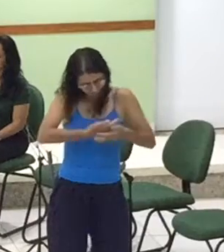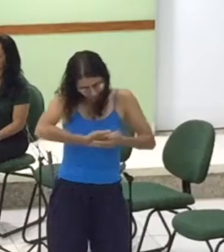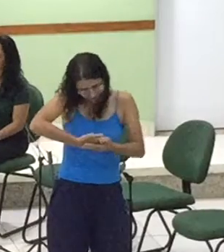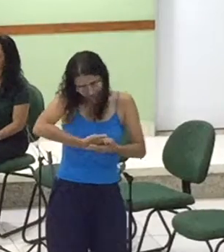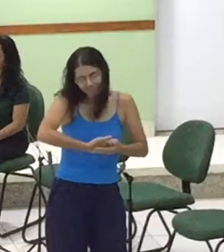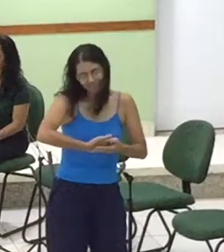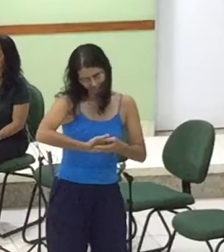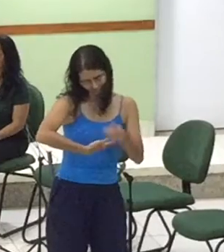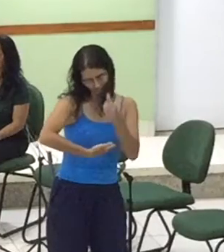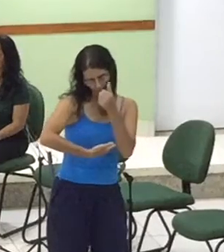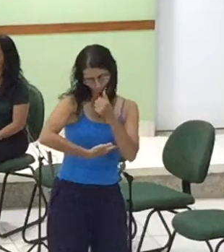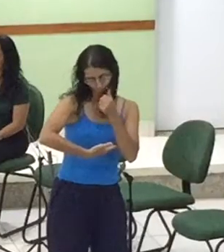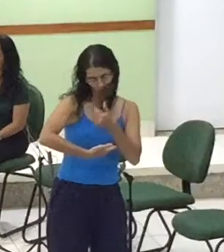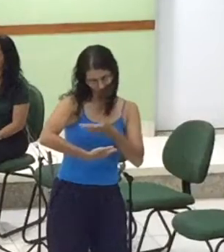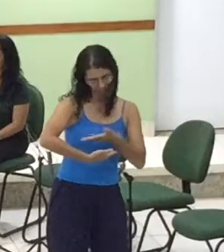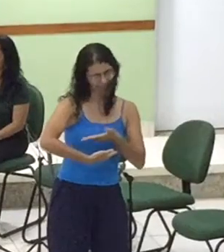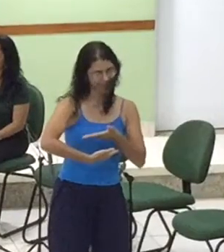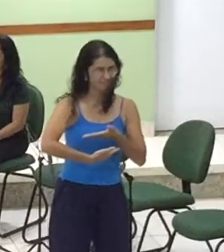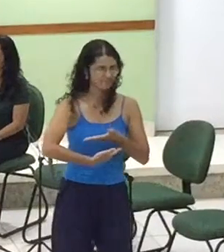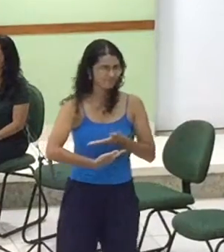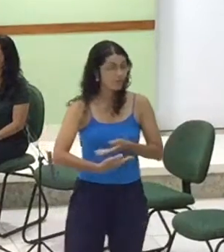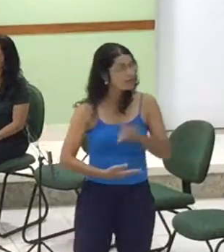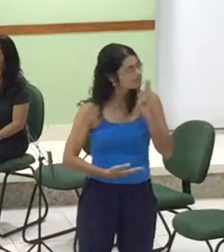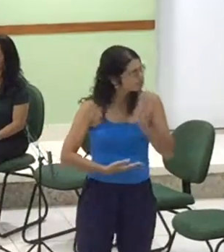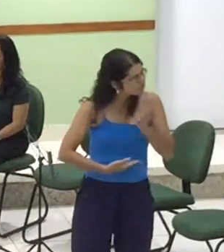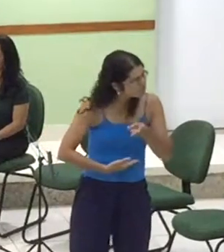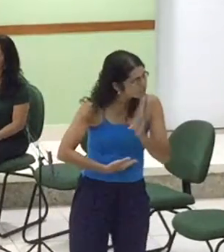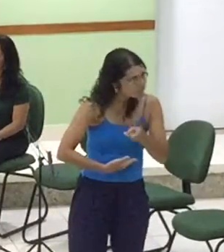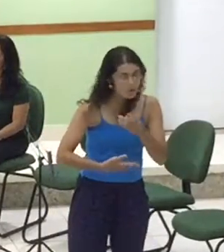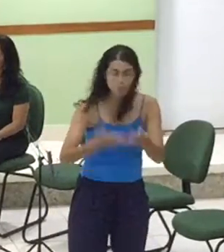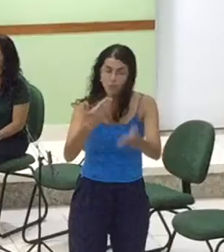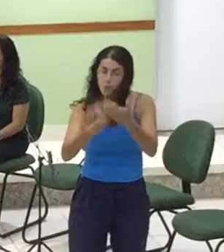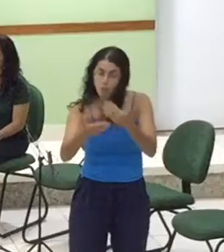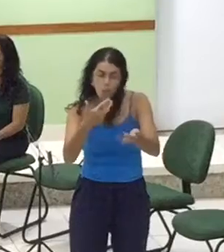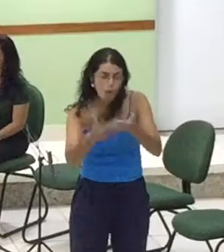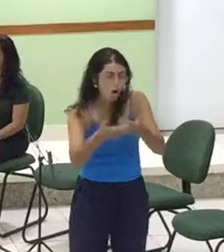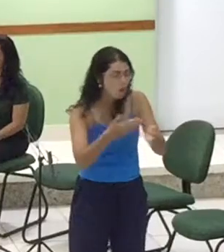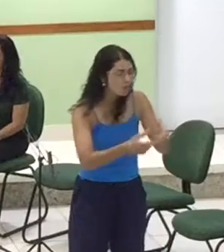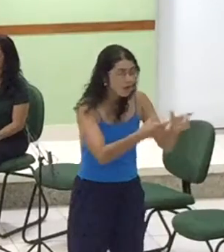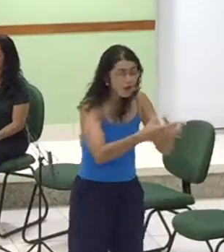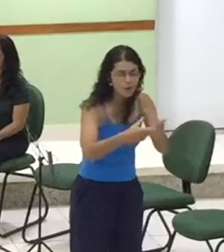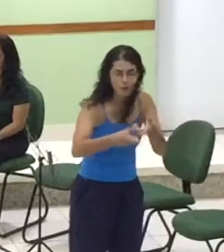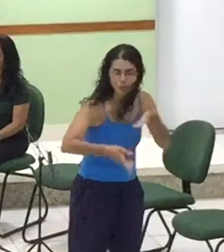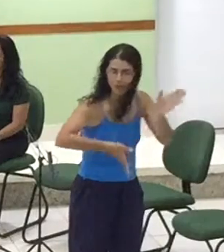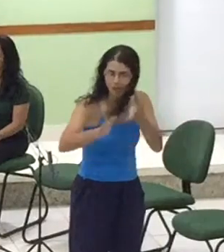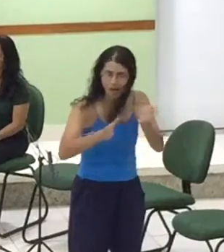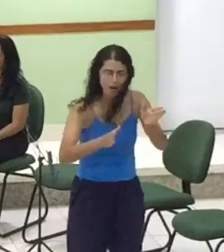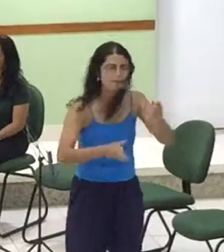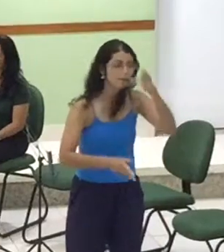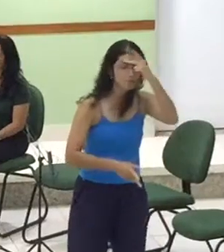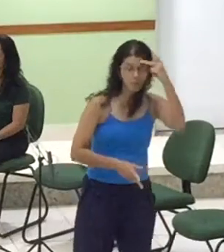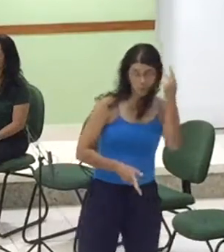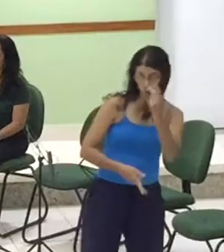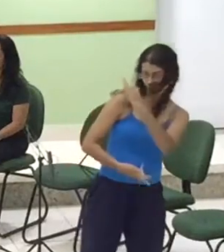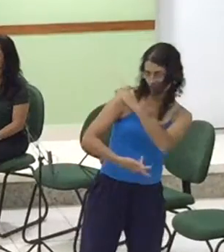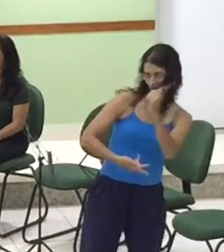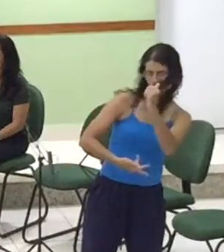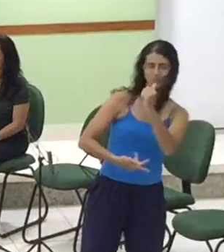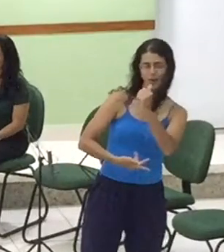é chamada E em todo o tempo Por onde ela andar Sempre alguém vai me chamar Pelo seu brilho nome de